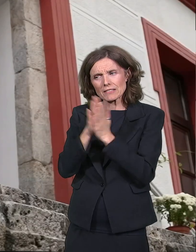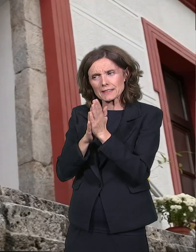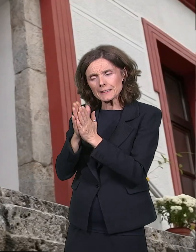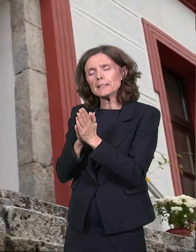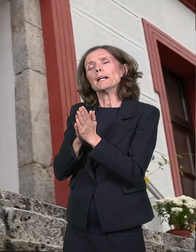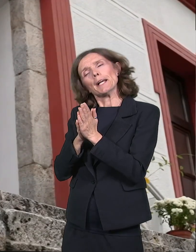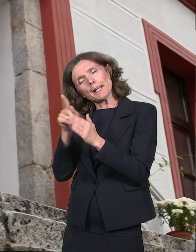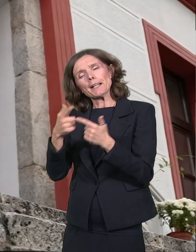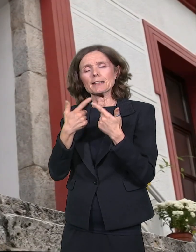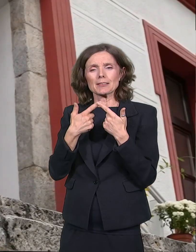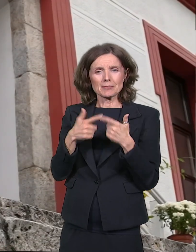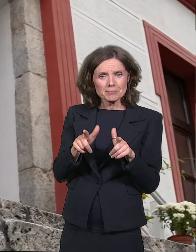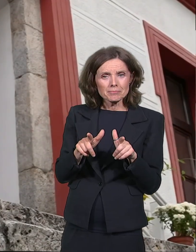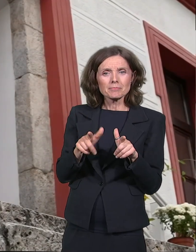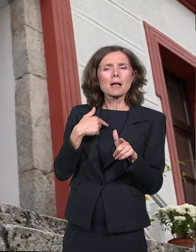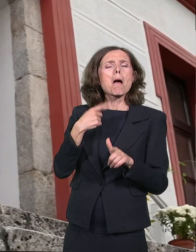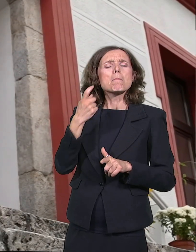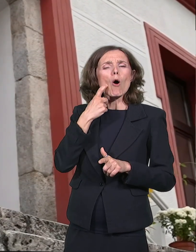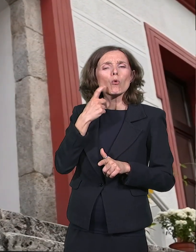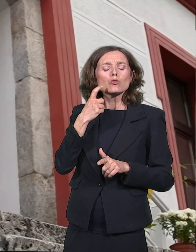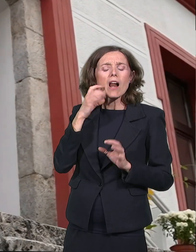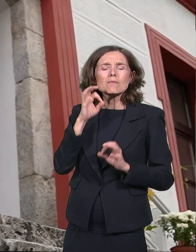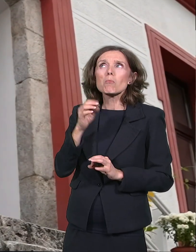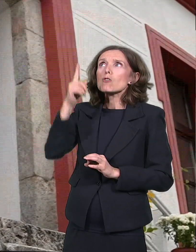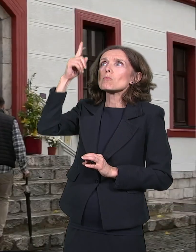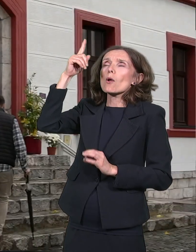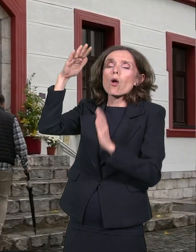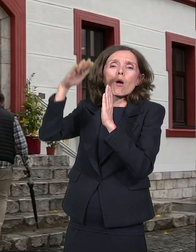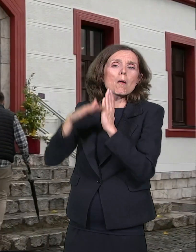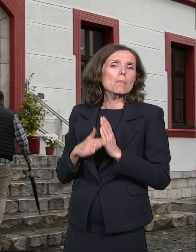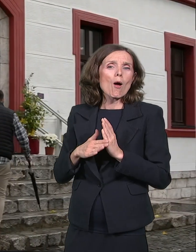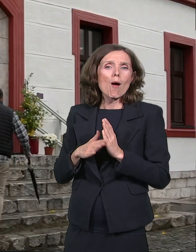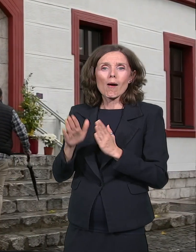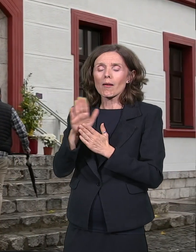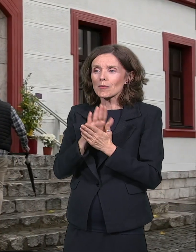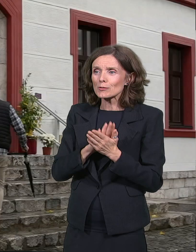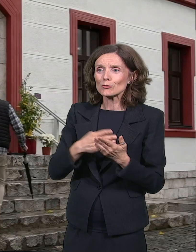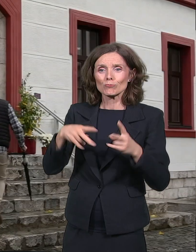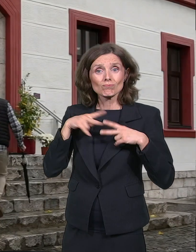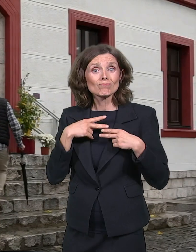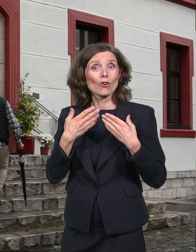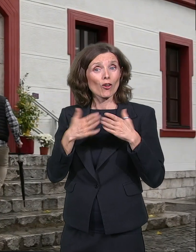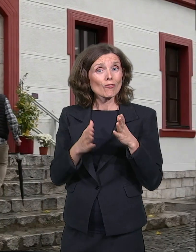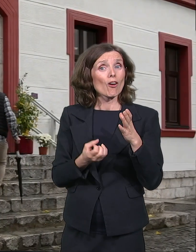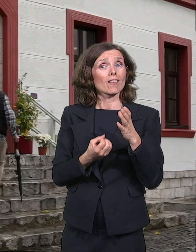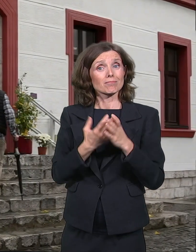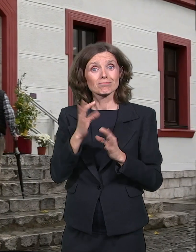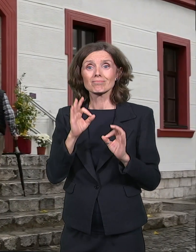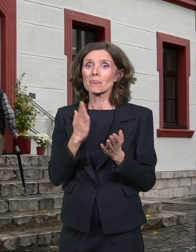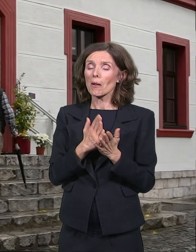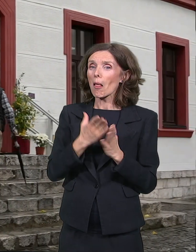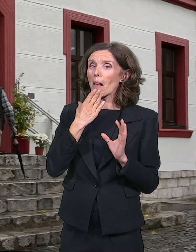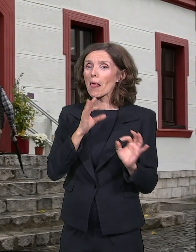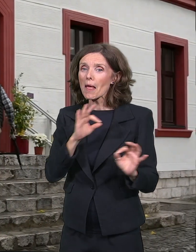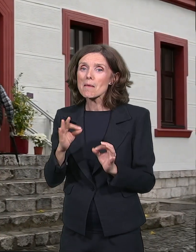Gospod to blagoslovio. Sve je krenulo mnogo lepo i mnogo lako sa 11 učenika, sa